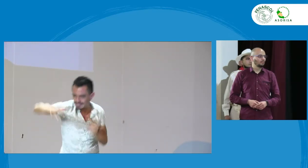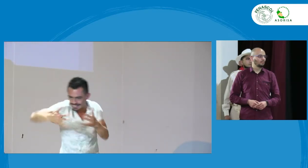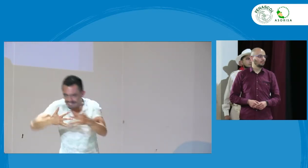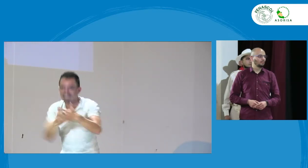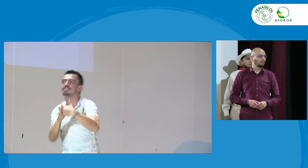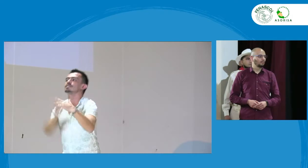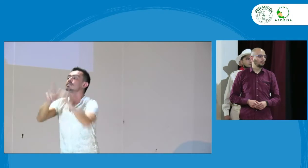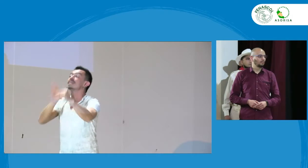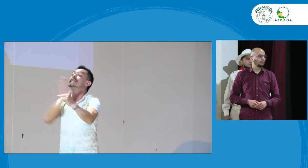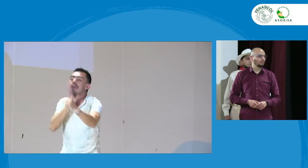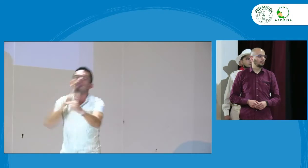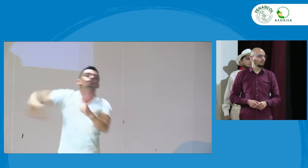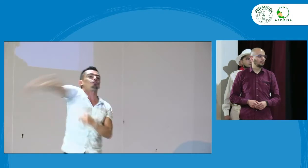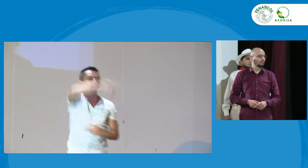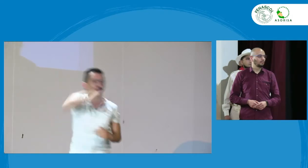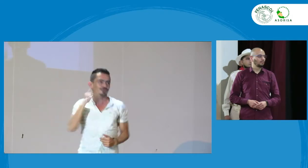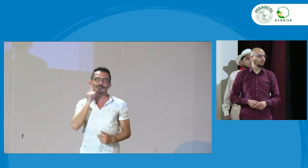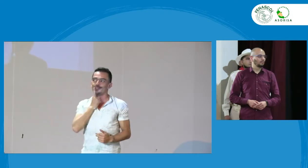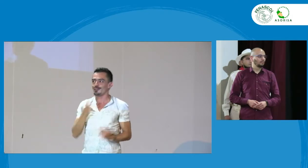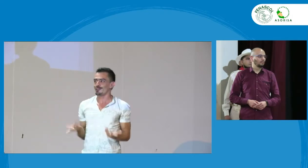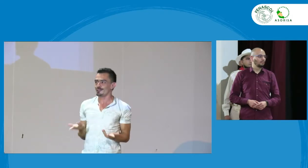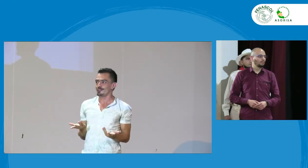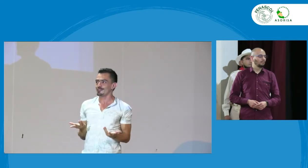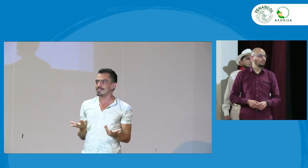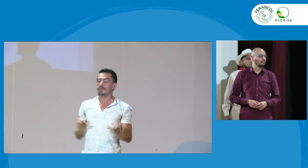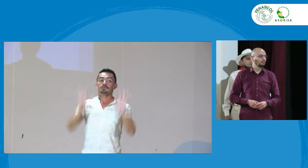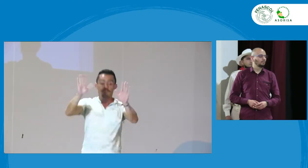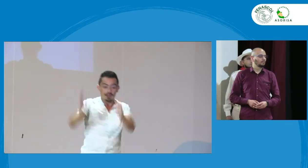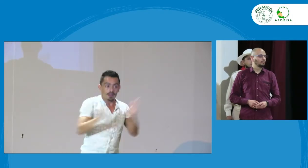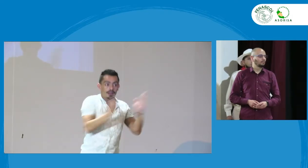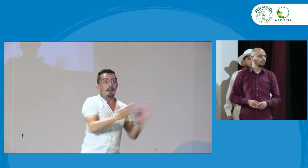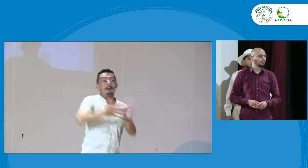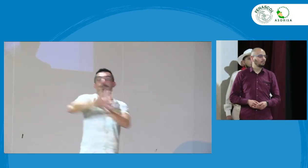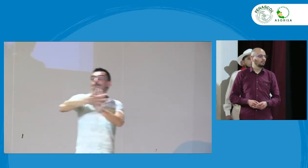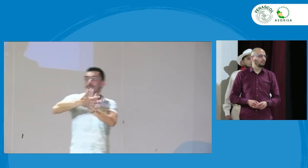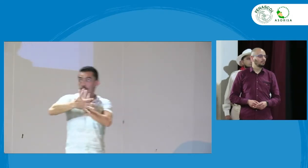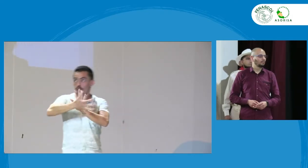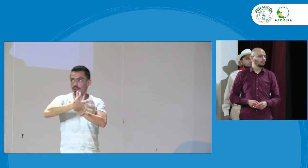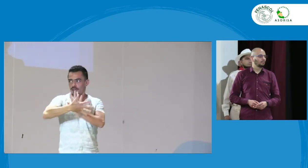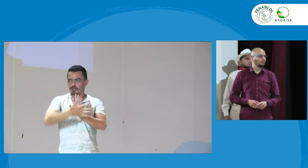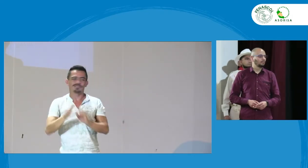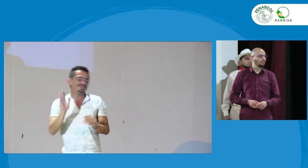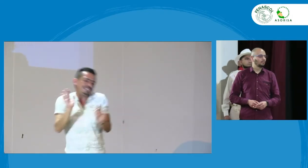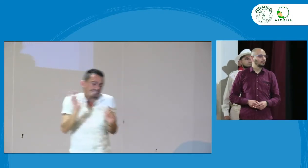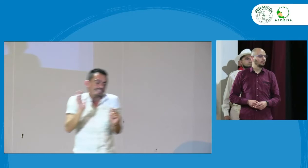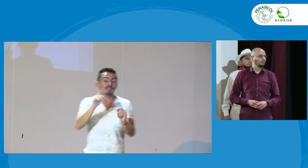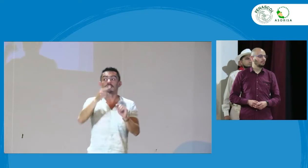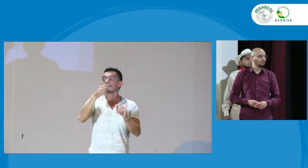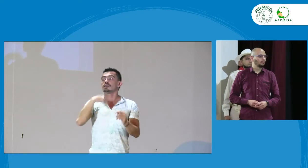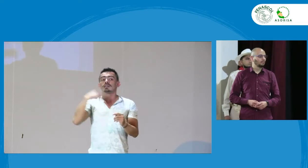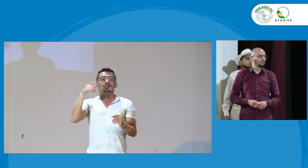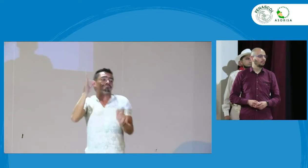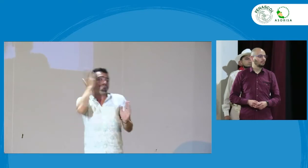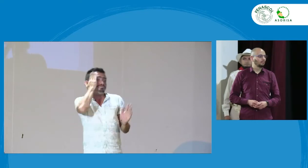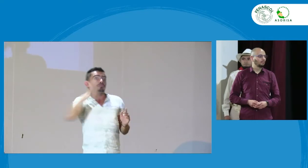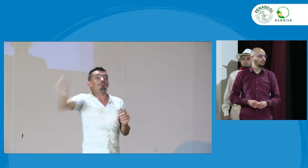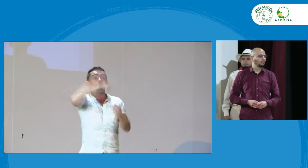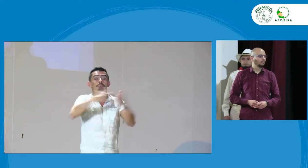crear más espacios de apertura educativa o mejorar la educación de las personas sordas en términos de calidad ahora bien cuando hablamos de modelos